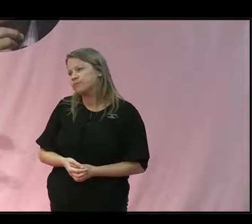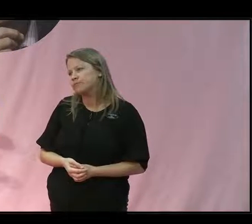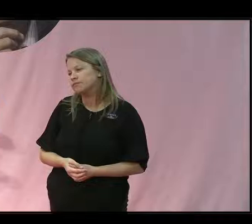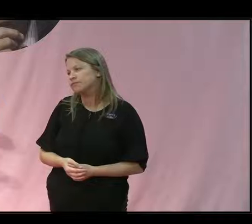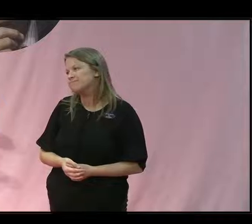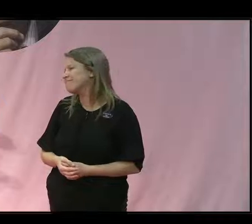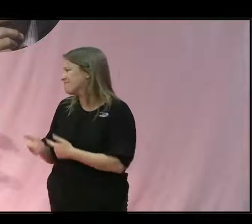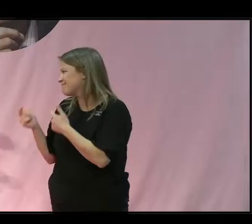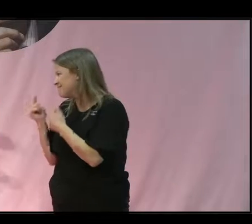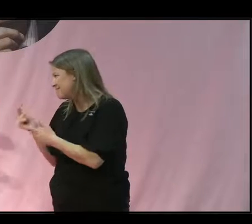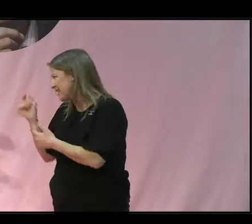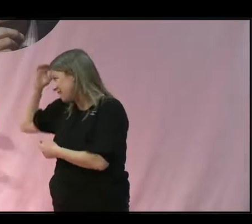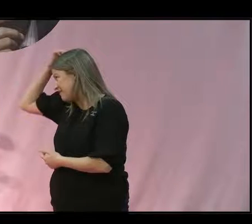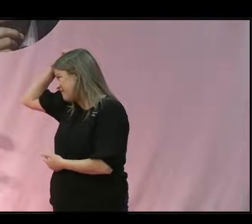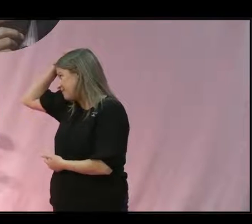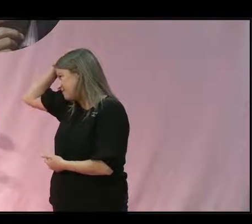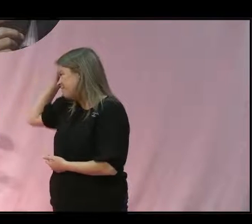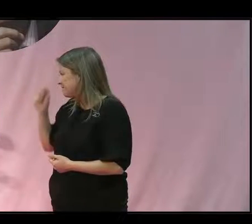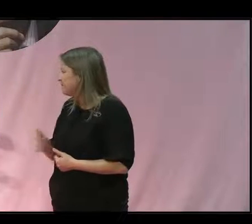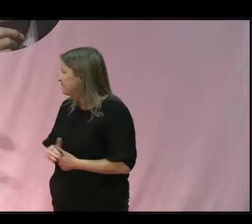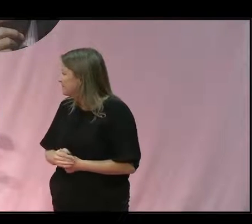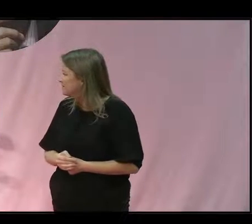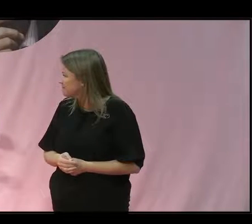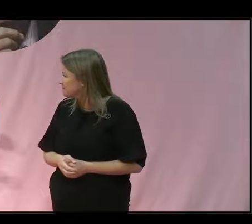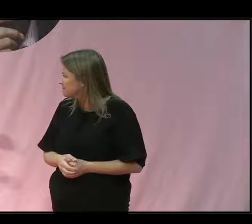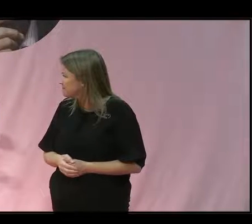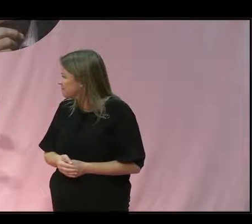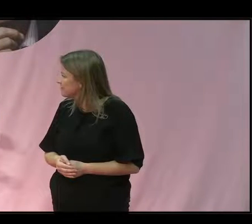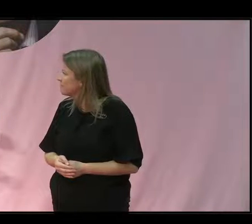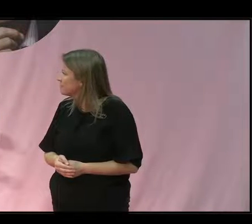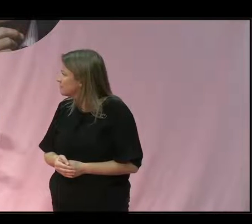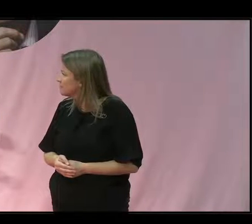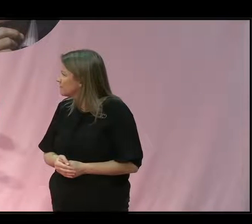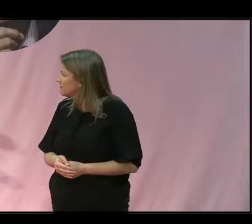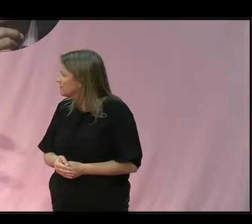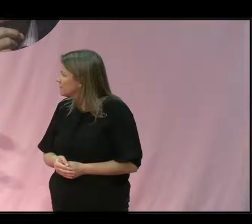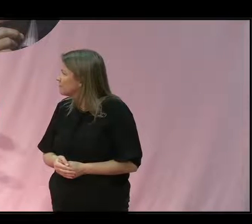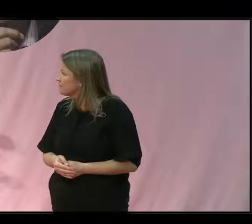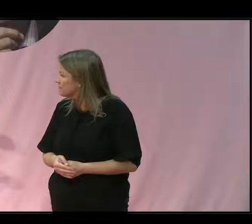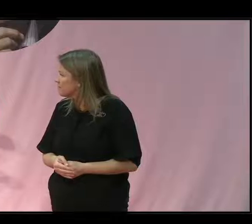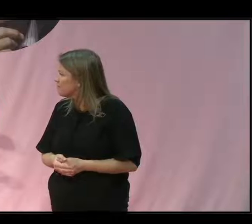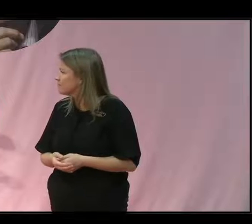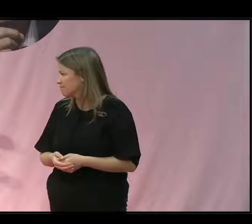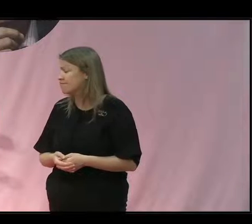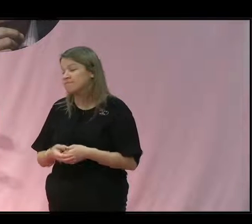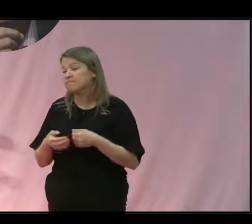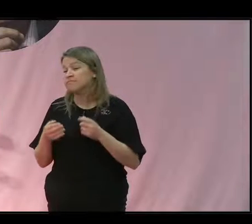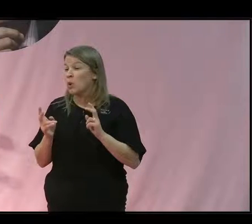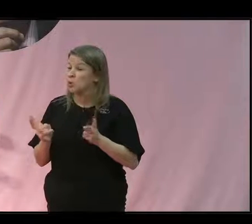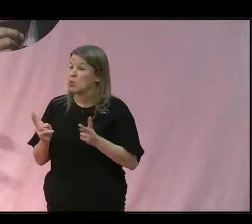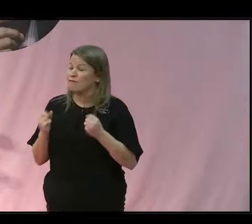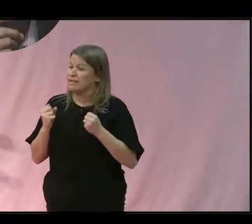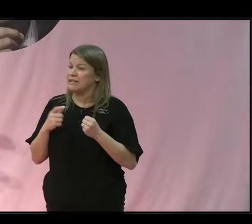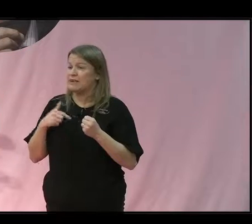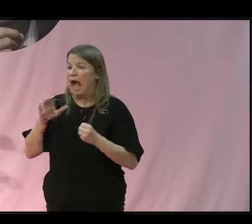Tack Martin. Det finns möjligheter med andra ord. Och du pekar ju också på att vi alla har ett ansvar och kan